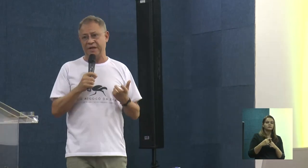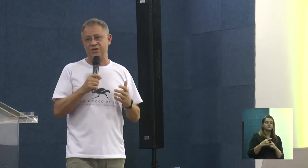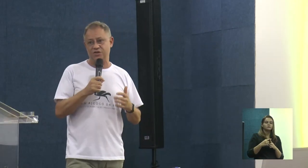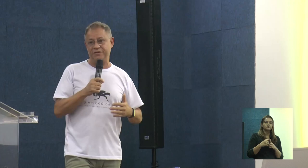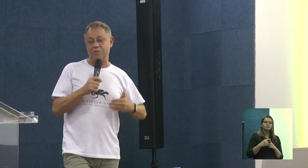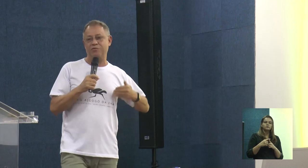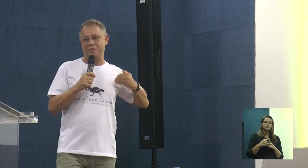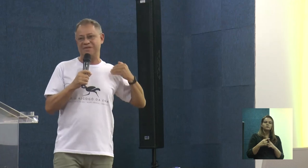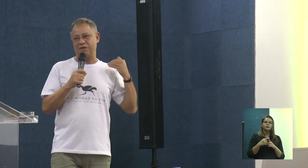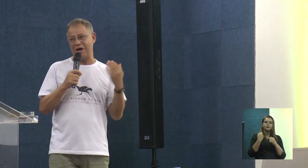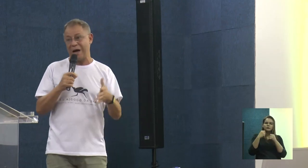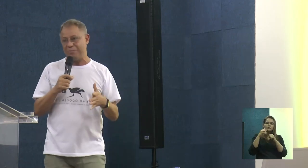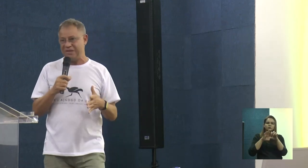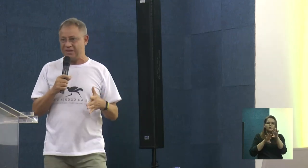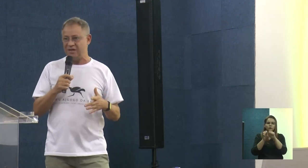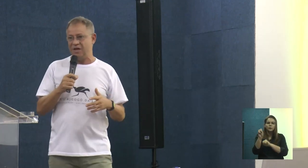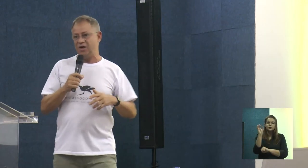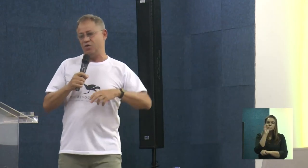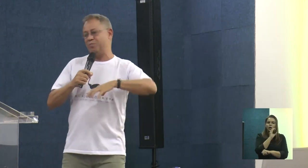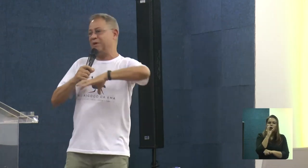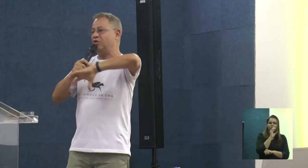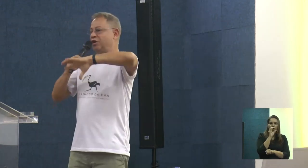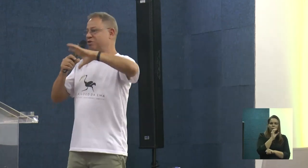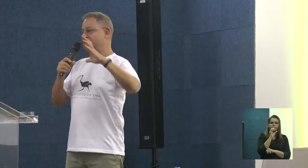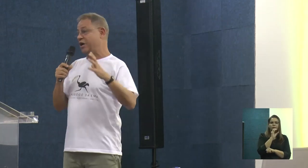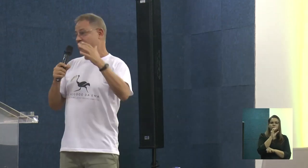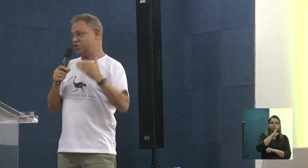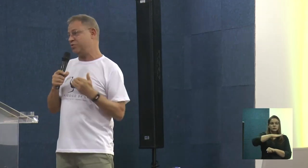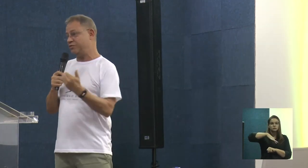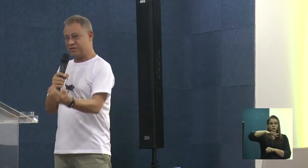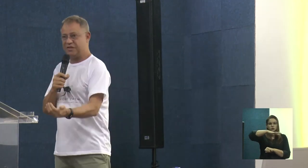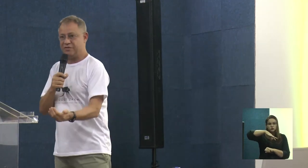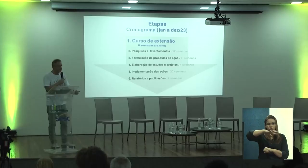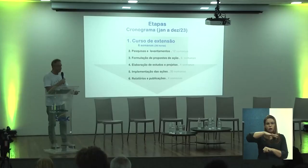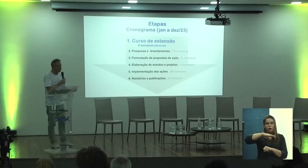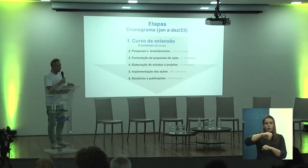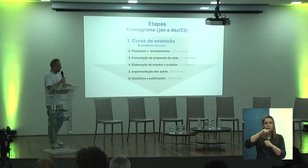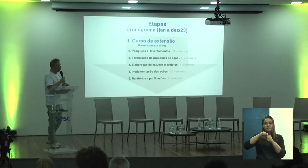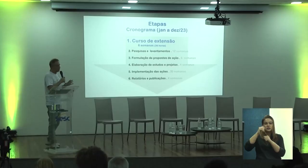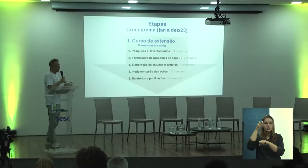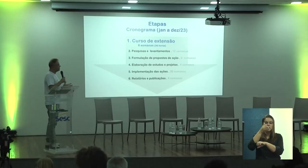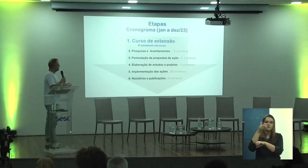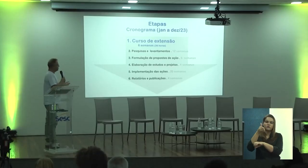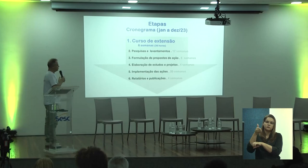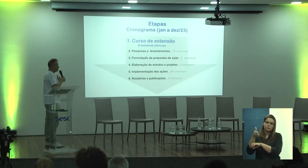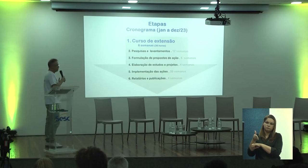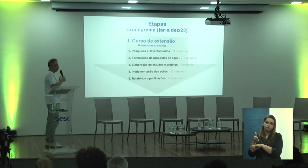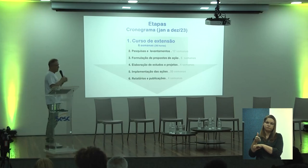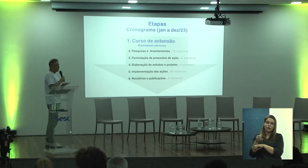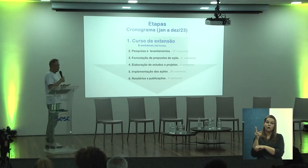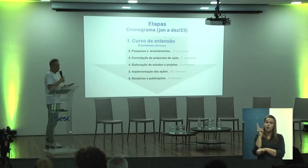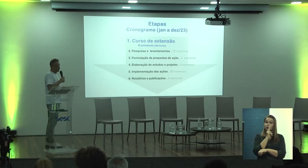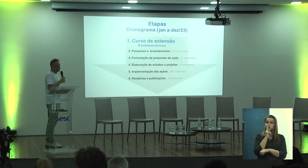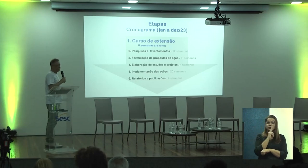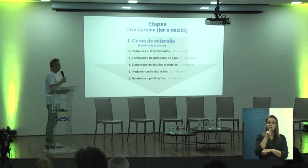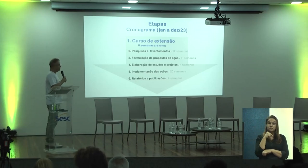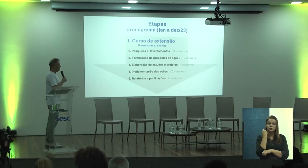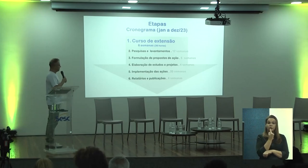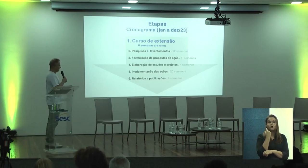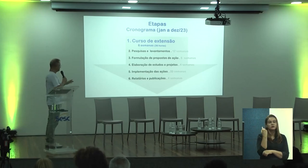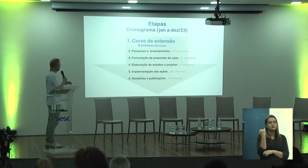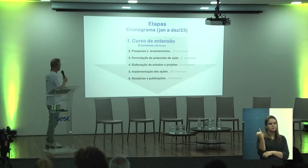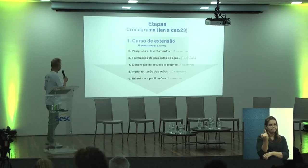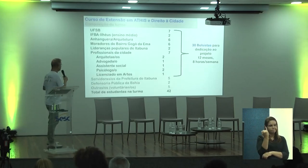tinha, né? De ter uma formação rápida, um panorama geral para a gente poder fazer intervenção. A urgência, para a gente, era uma